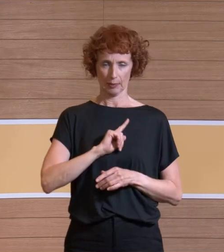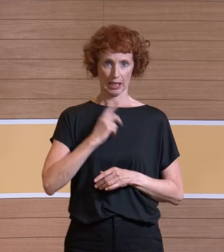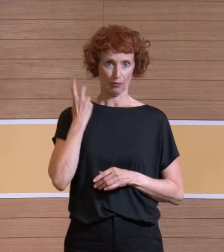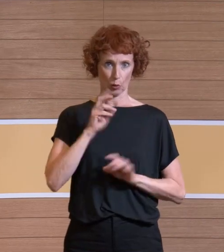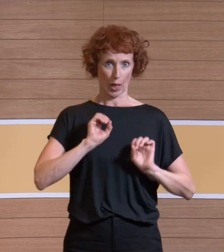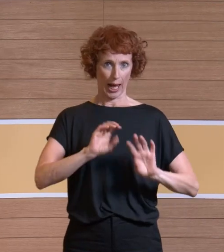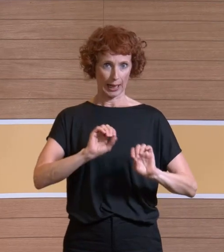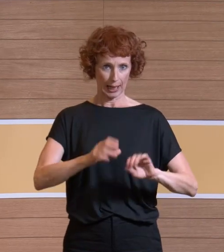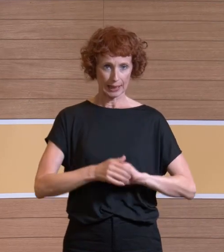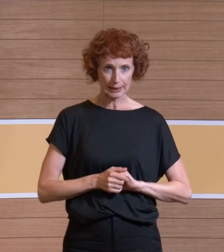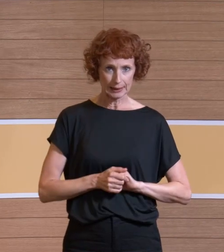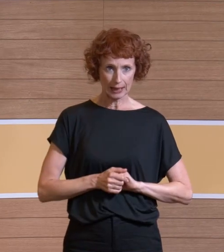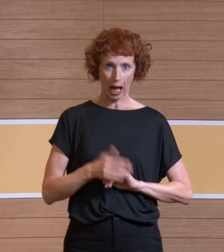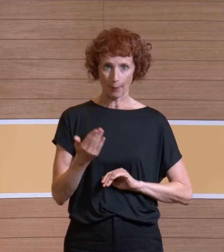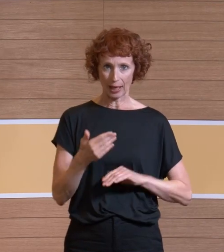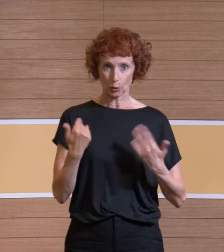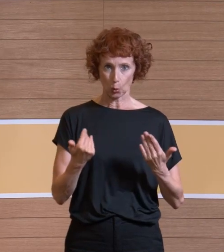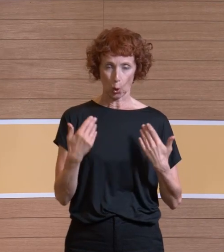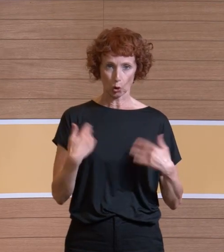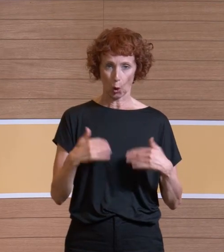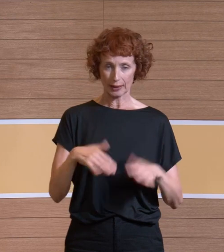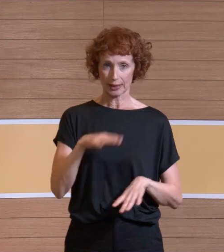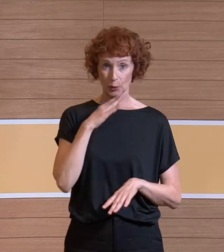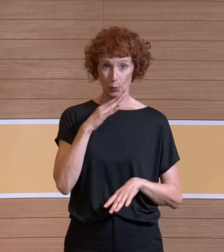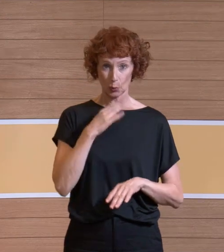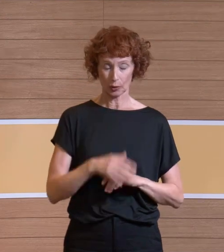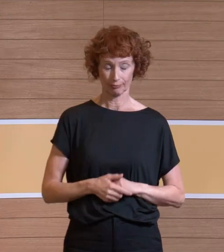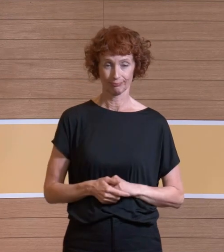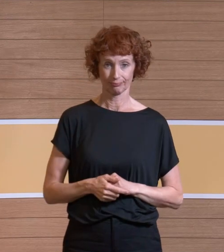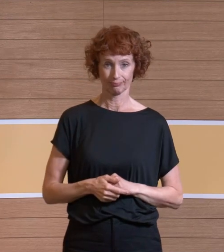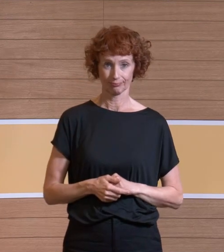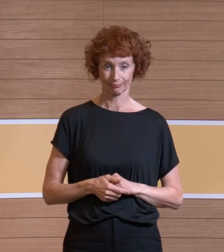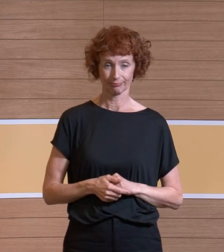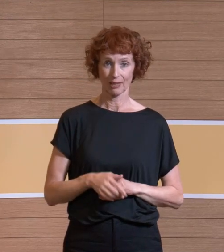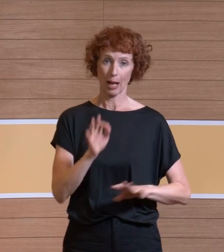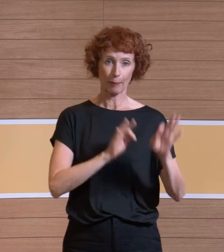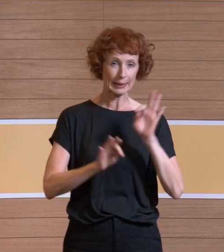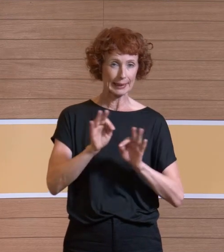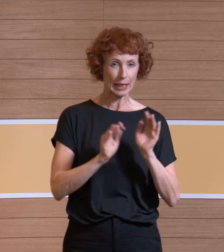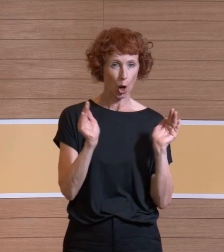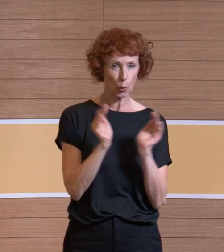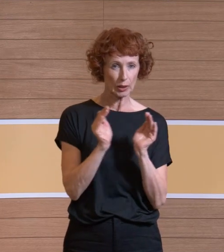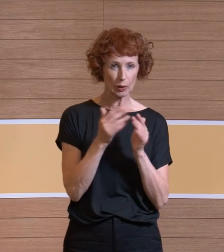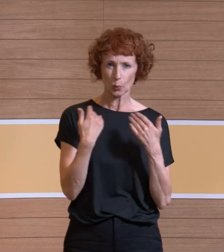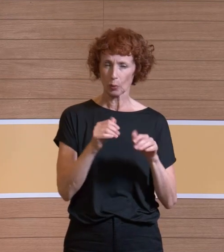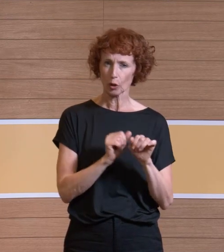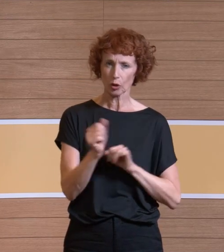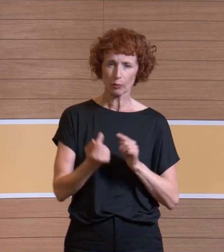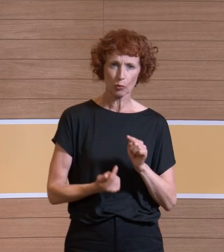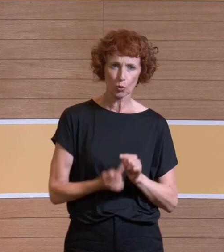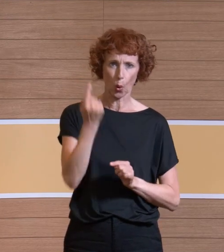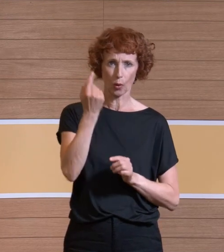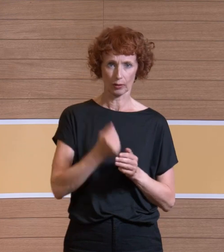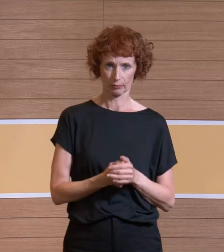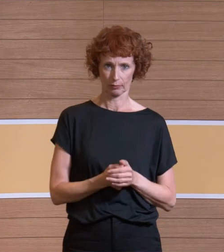vermitteln, dass das leider noch nicht reicht. Dass die Konzentration der Partikel immer noch so hoch ist, dass wir andere